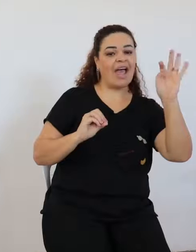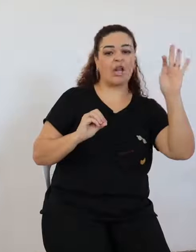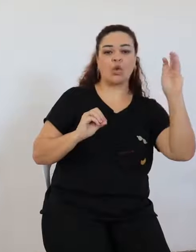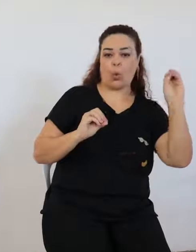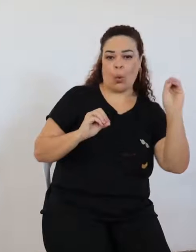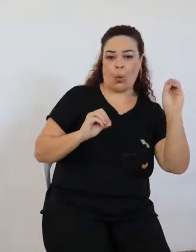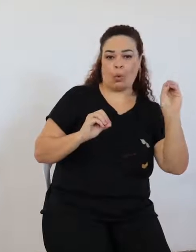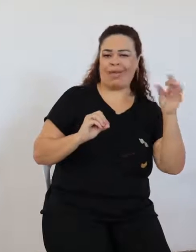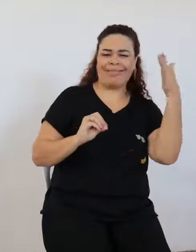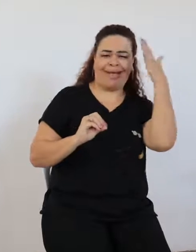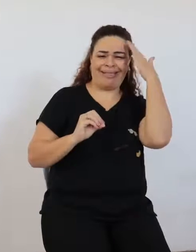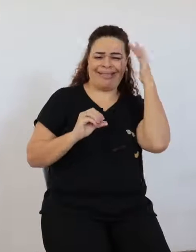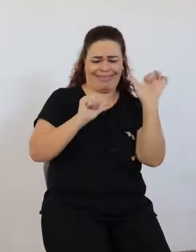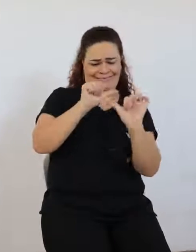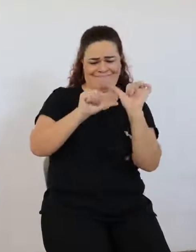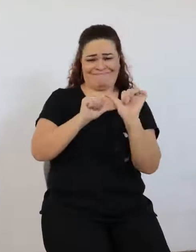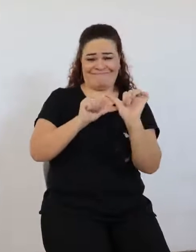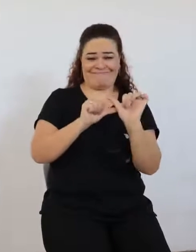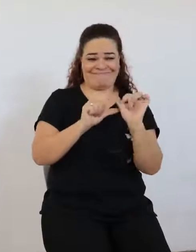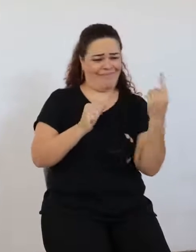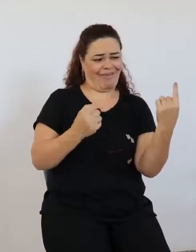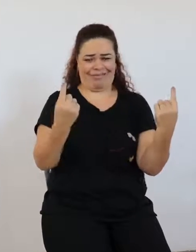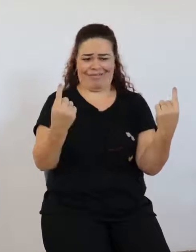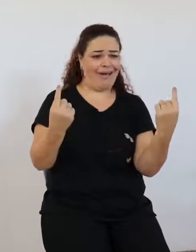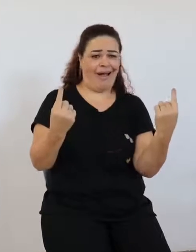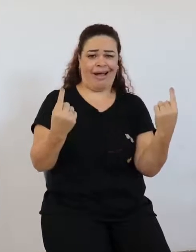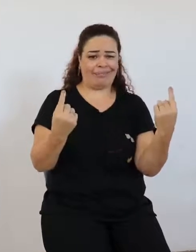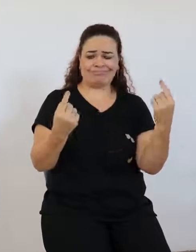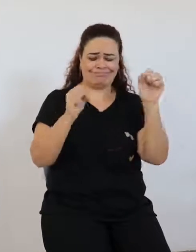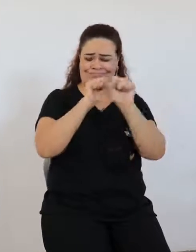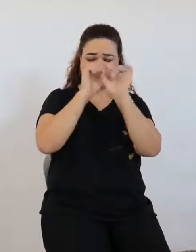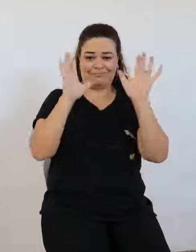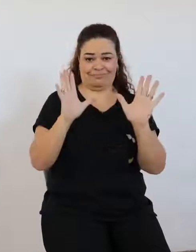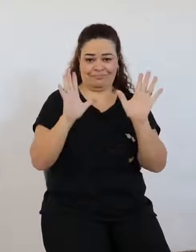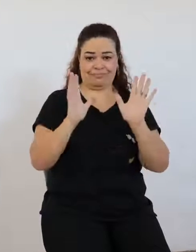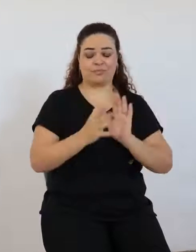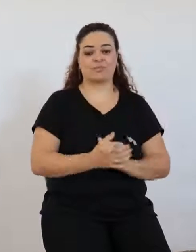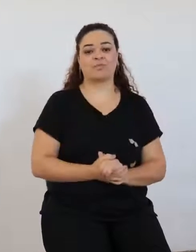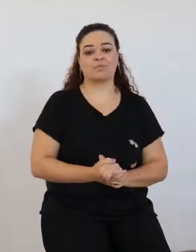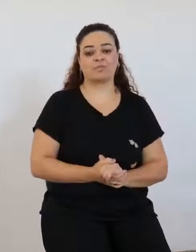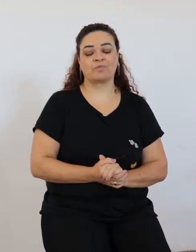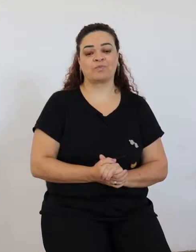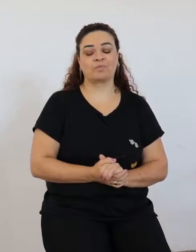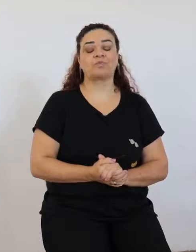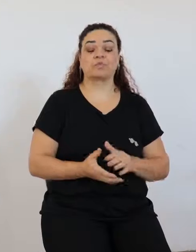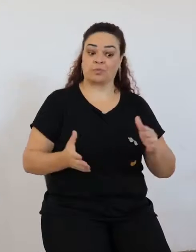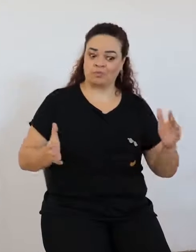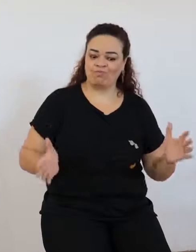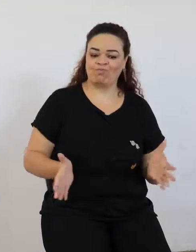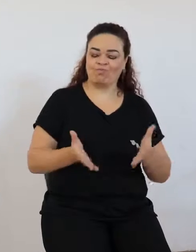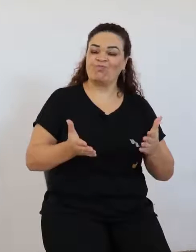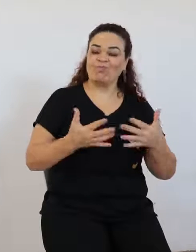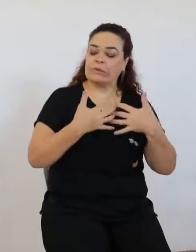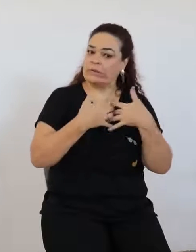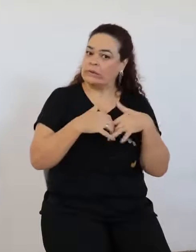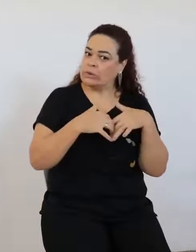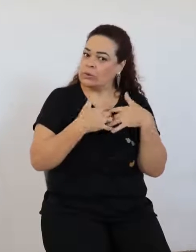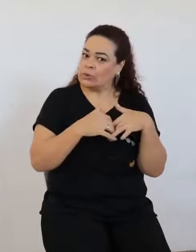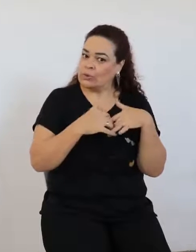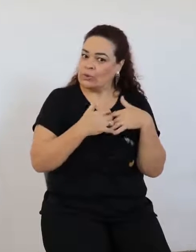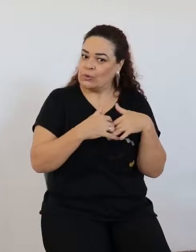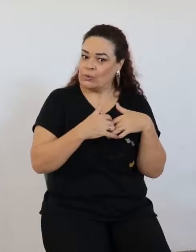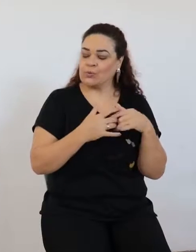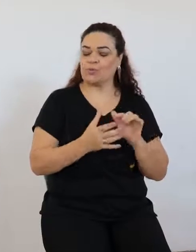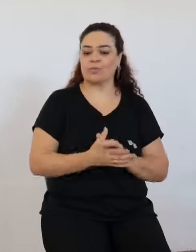chato e chato e não escutar essa diferençazinha, né? E isso acaba influenciando no desenvolvimento dela.